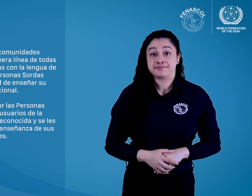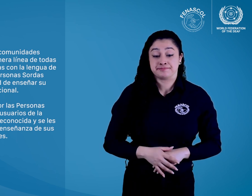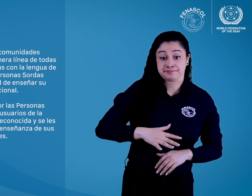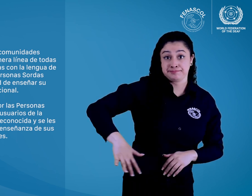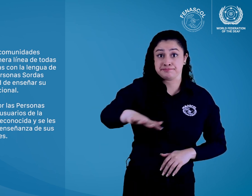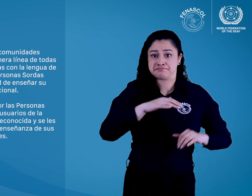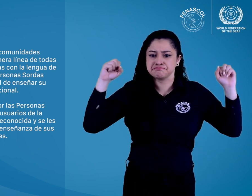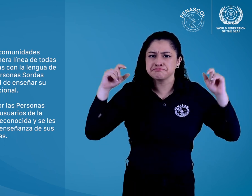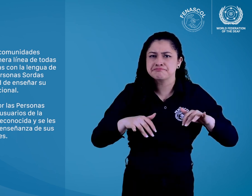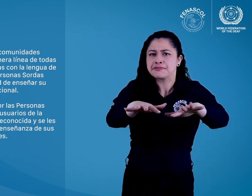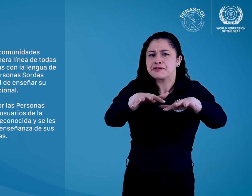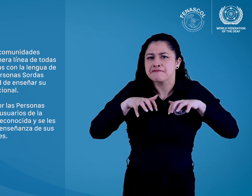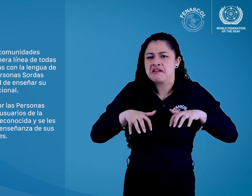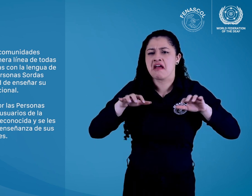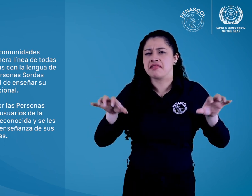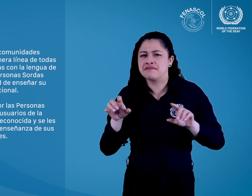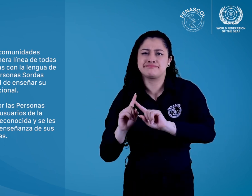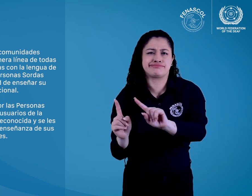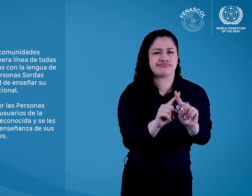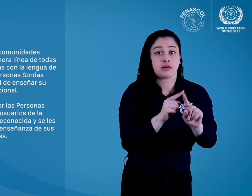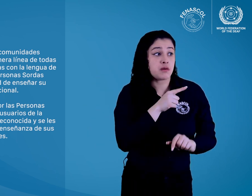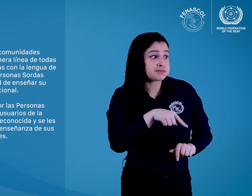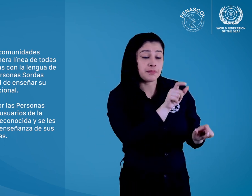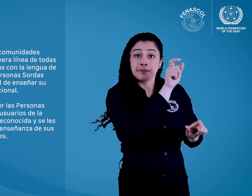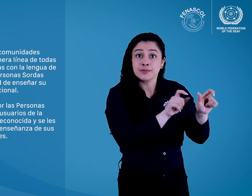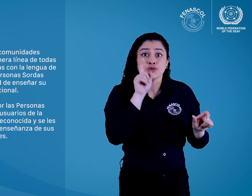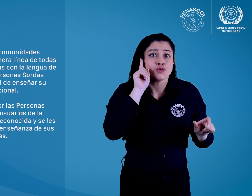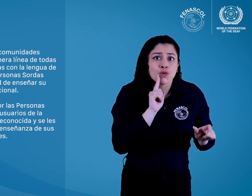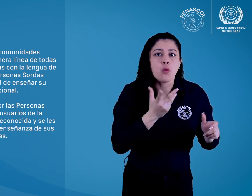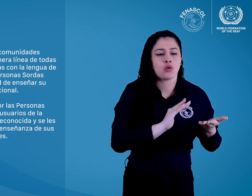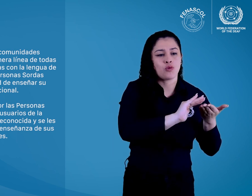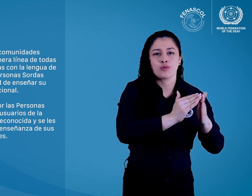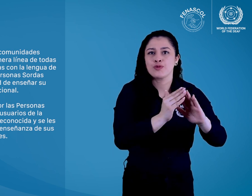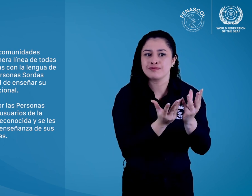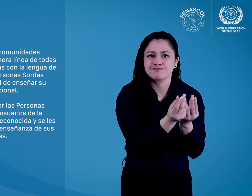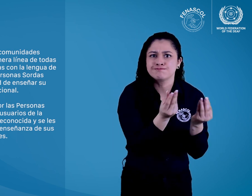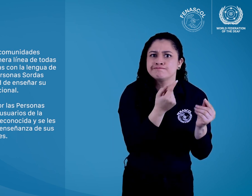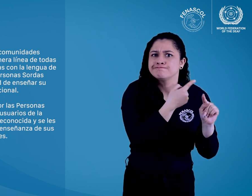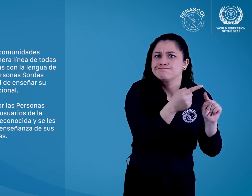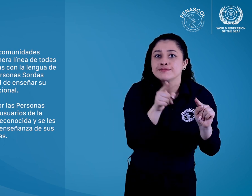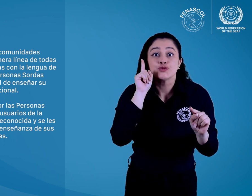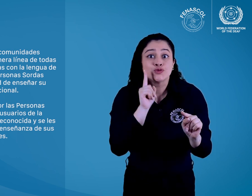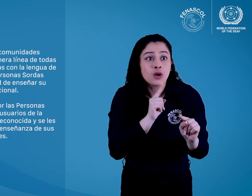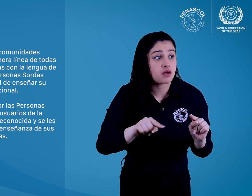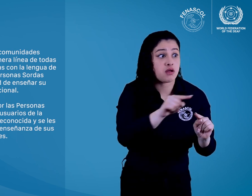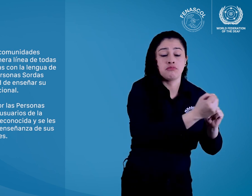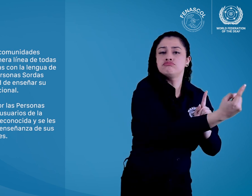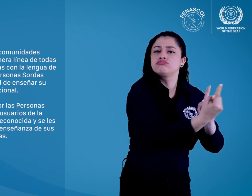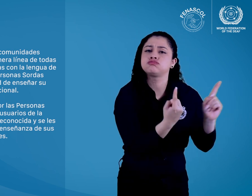Las personas sordas y las comunidades sordas deben estar en primera línea de todas